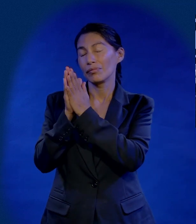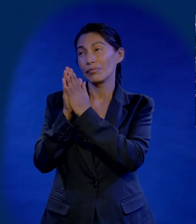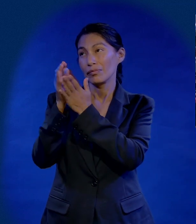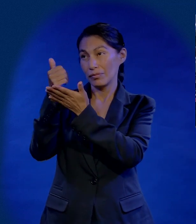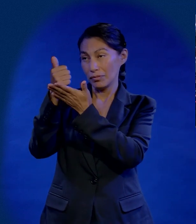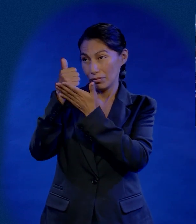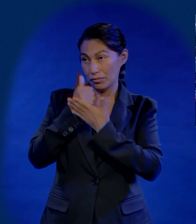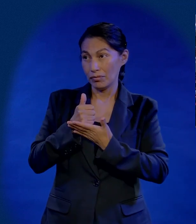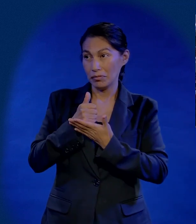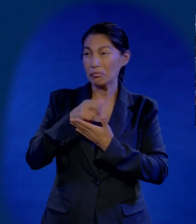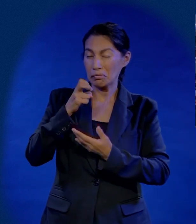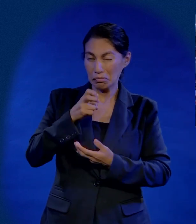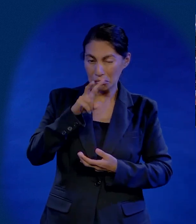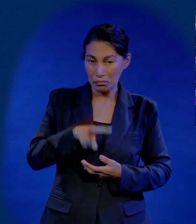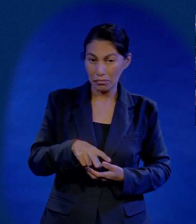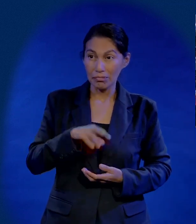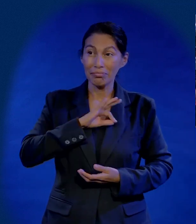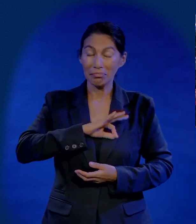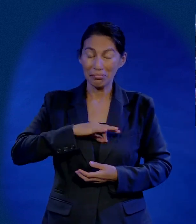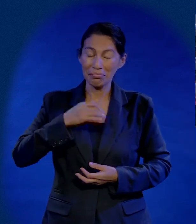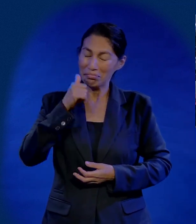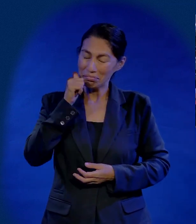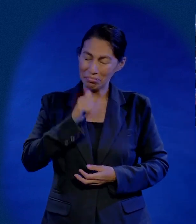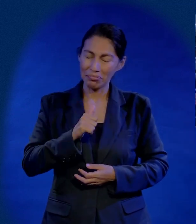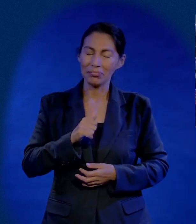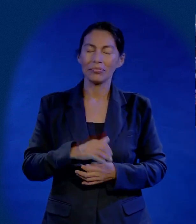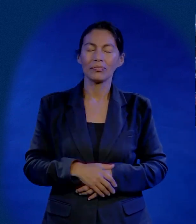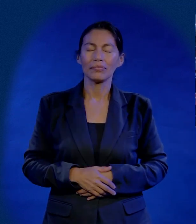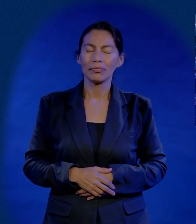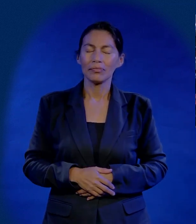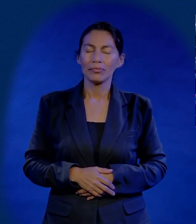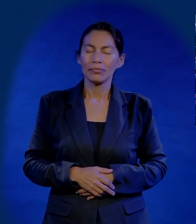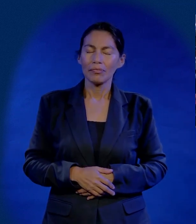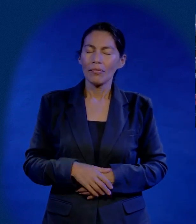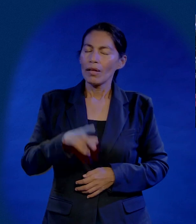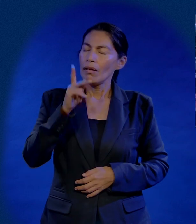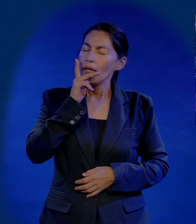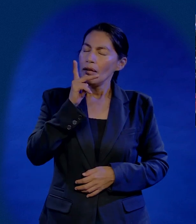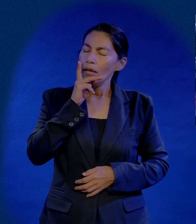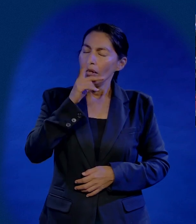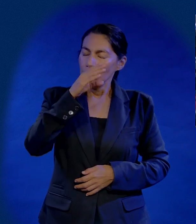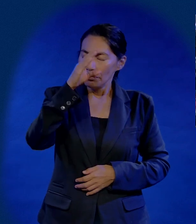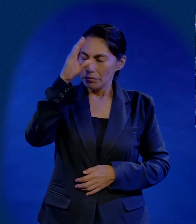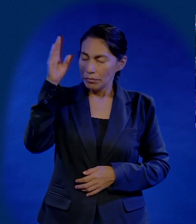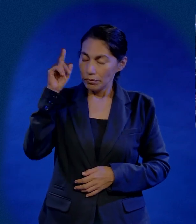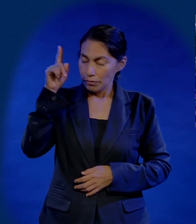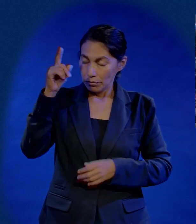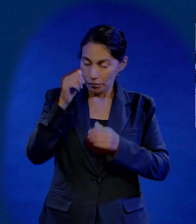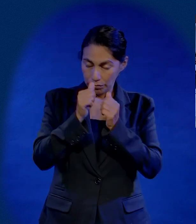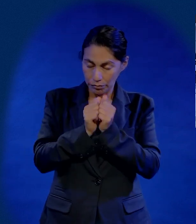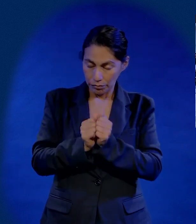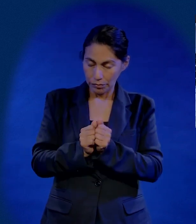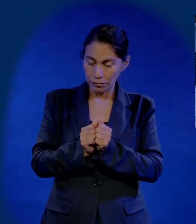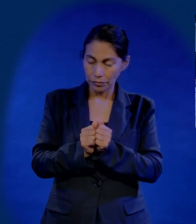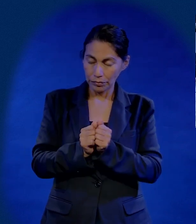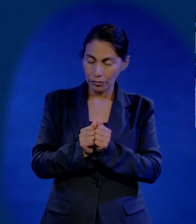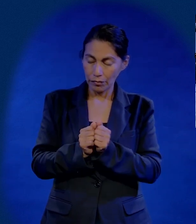a implorarle Al Señor Que nos ayude Para que eso sea Una realidad Padre